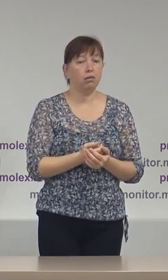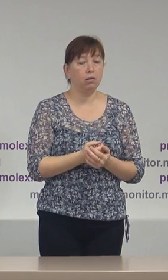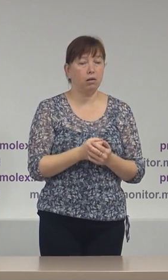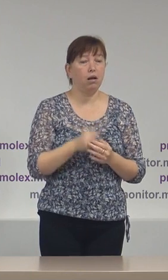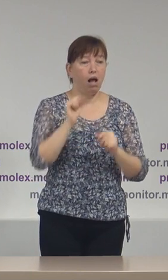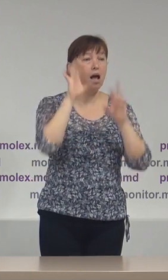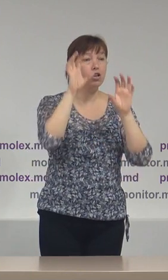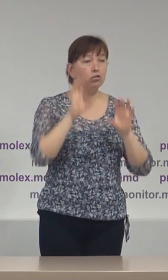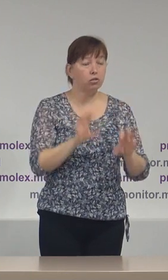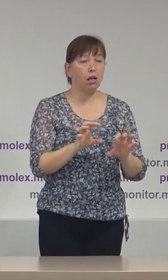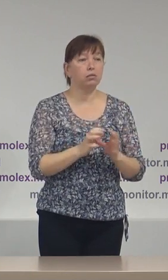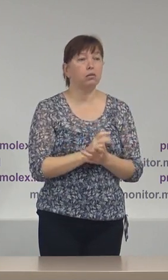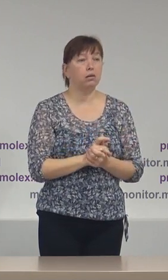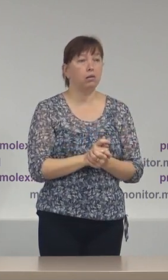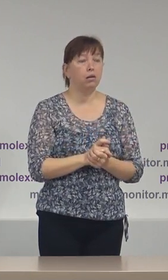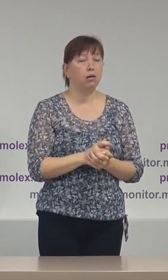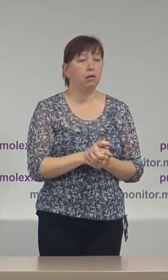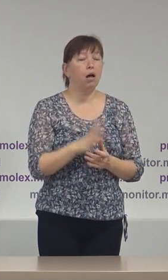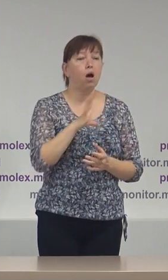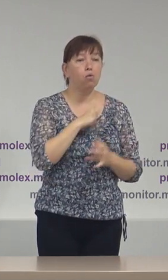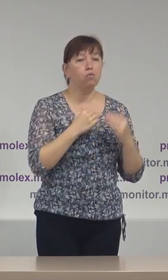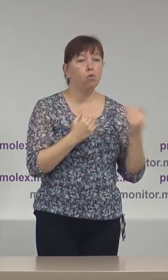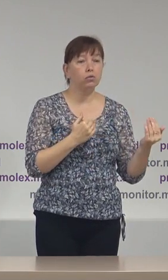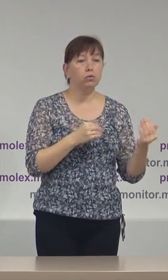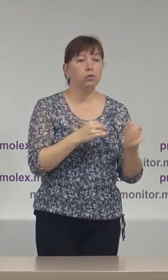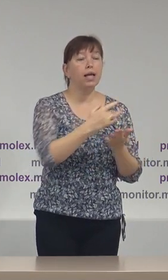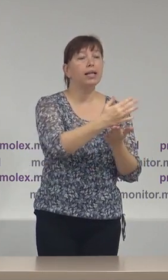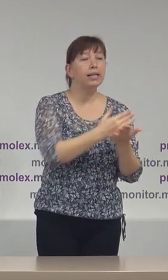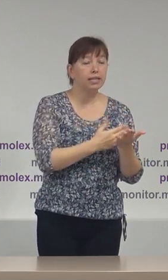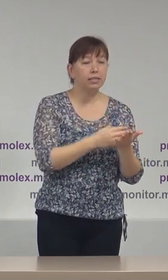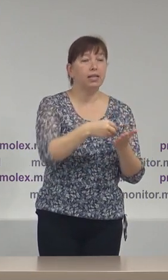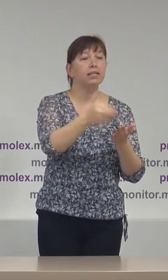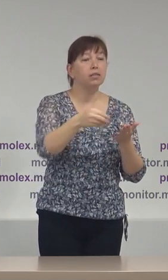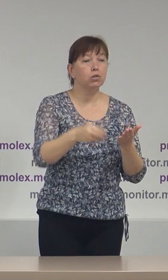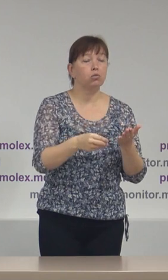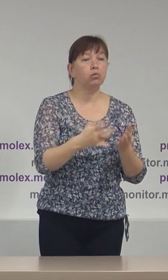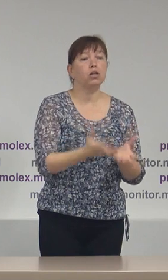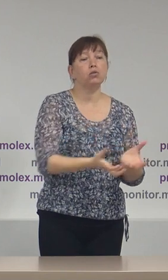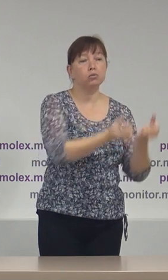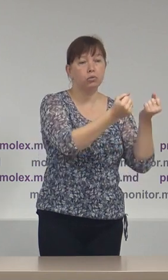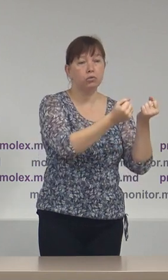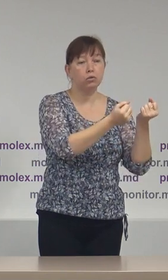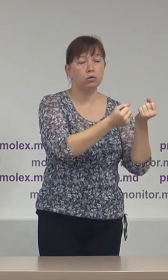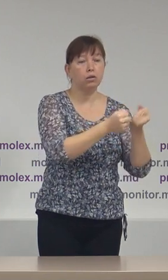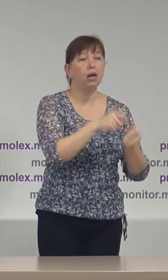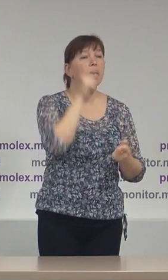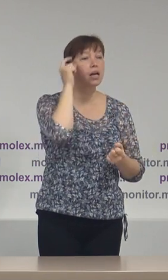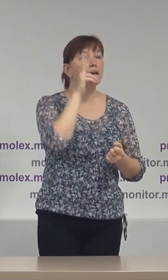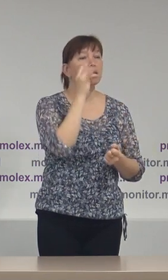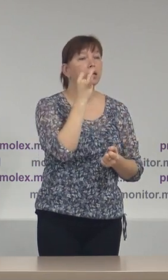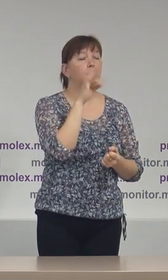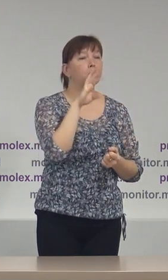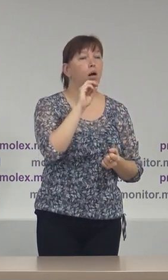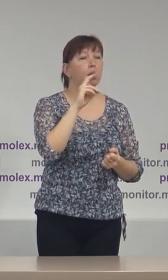a legislației par să fie fost listele sau semnăturile colectate în susținerea domnului Dorin Chertuacă, deci cam